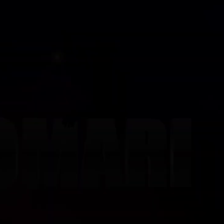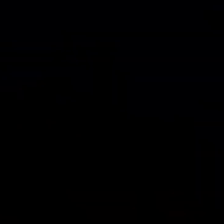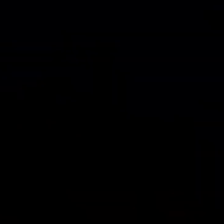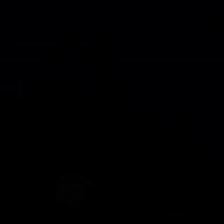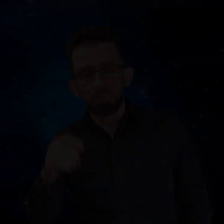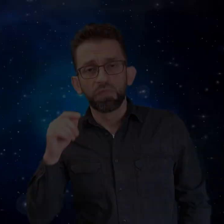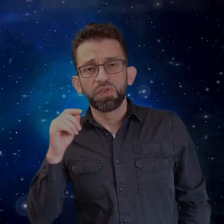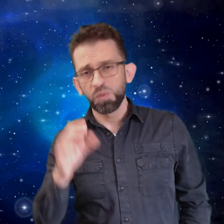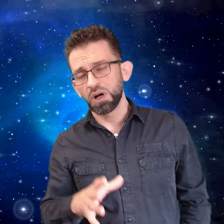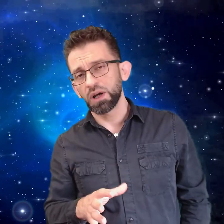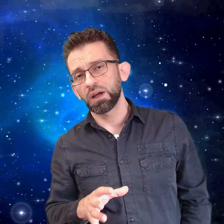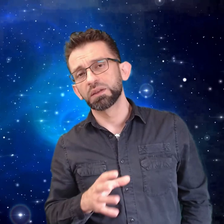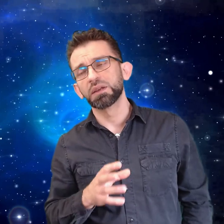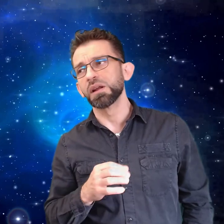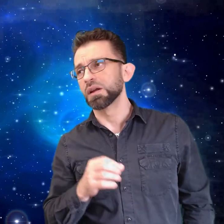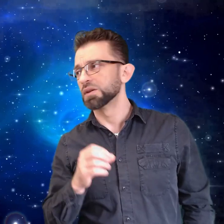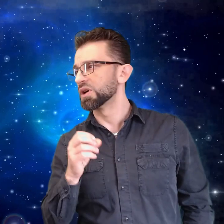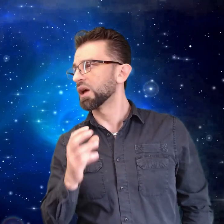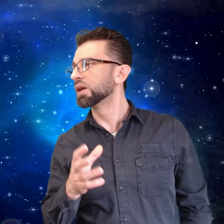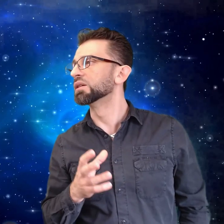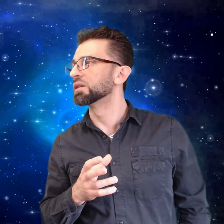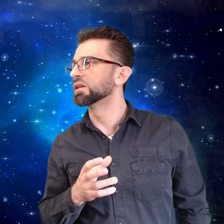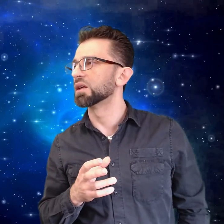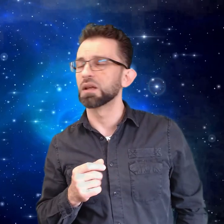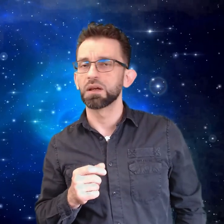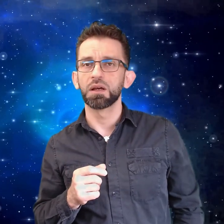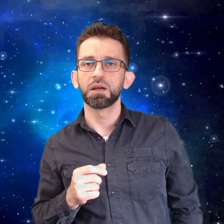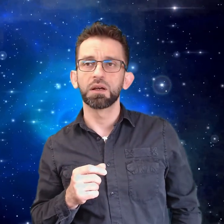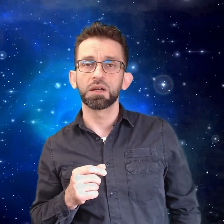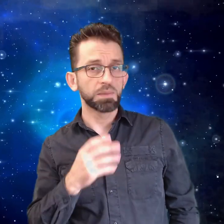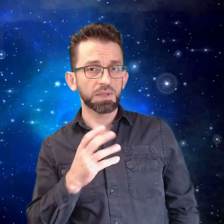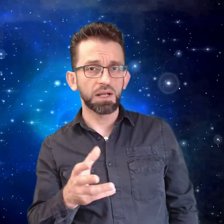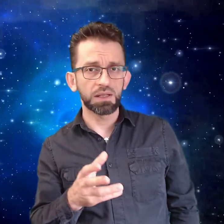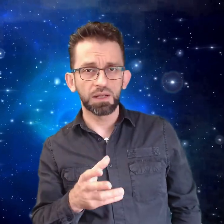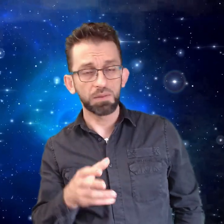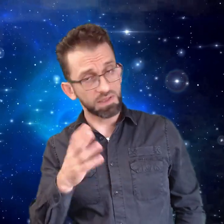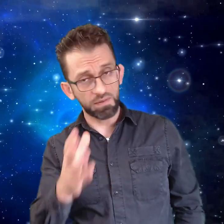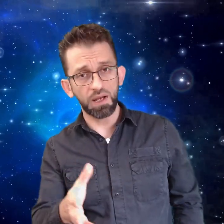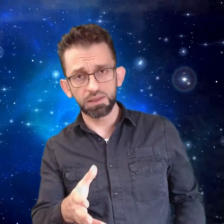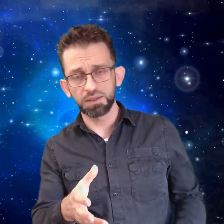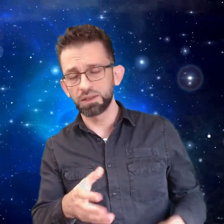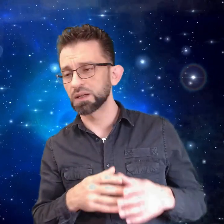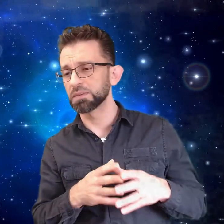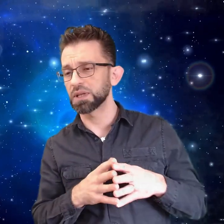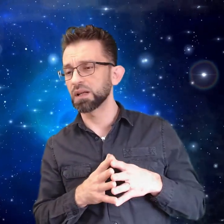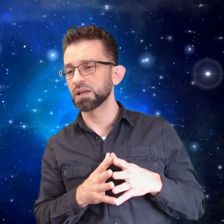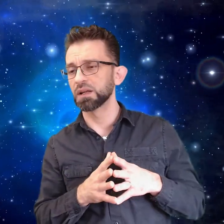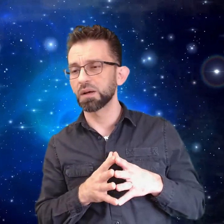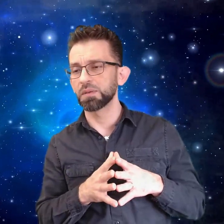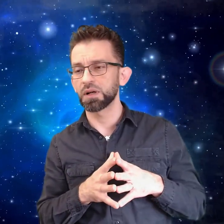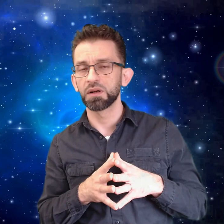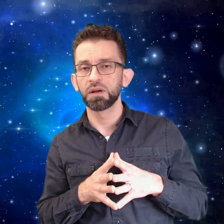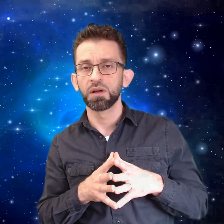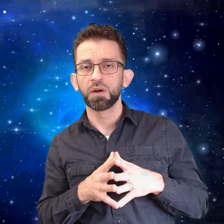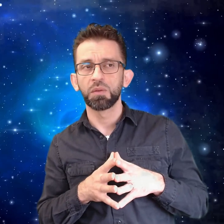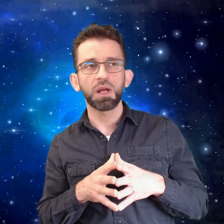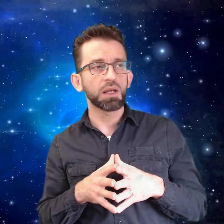في مواقع كتير جرائد كتير كتبت عن هذا الخبر صفحات كتير كتبت عن هذا الخبر ولكن